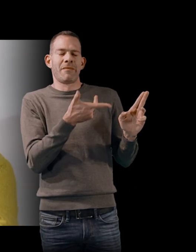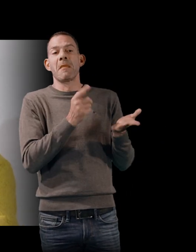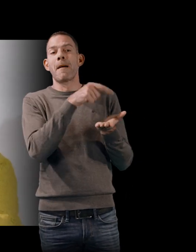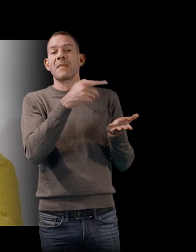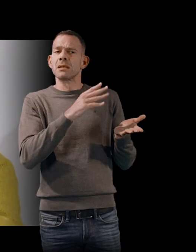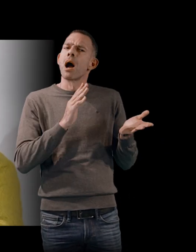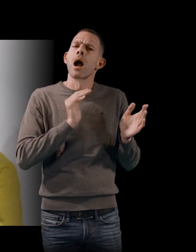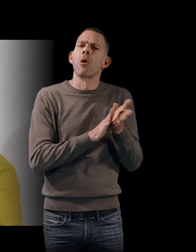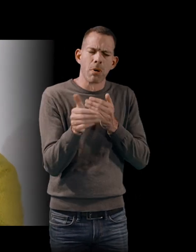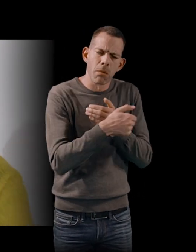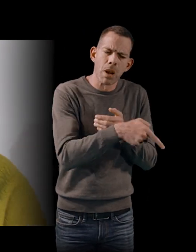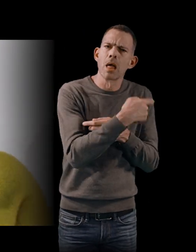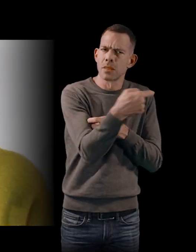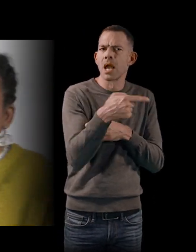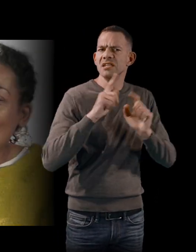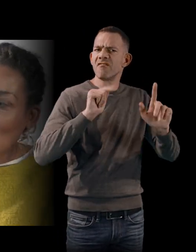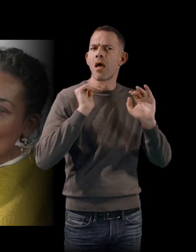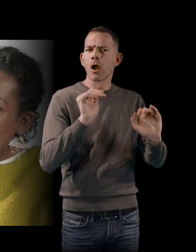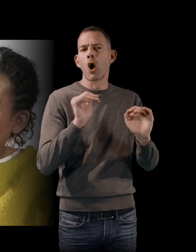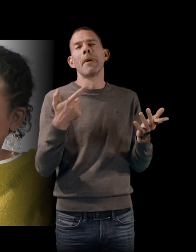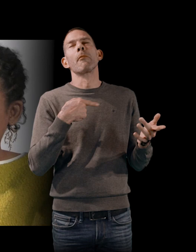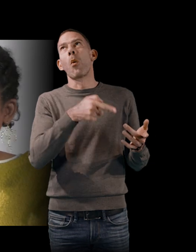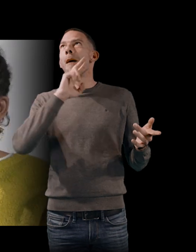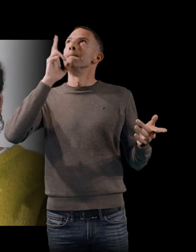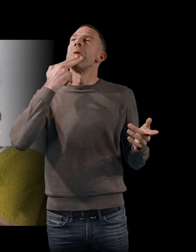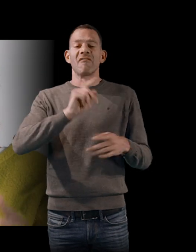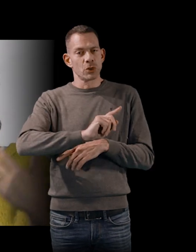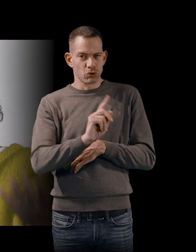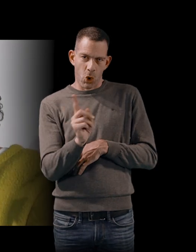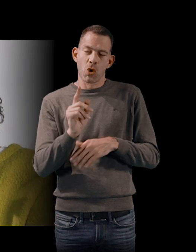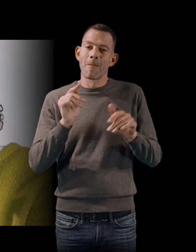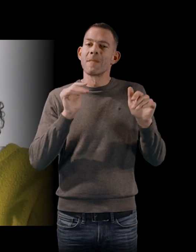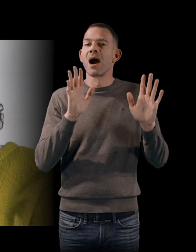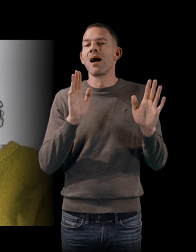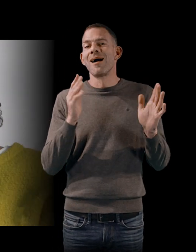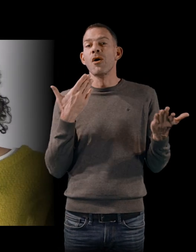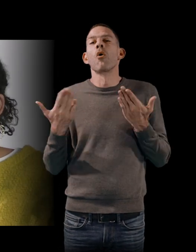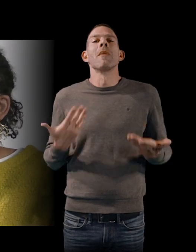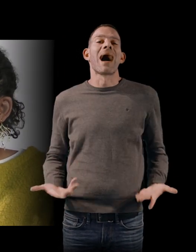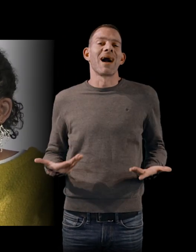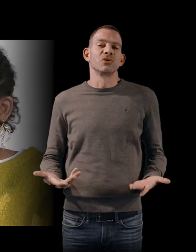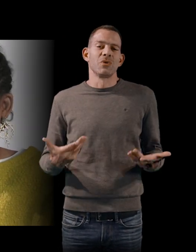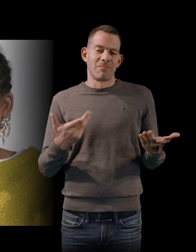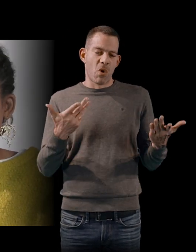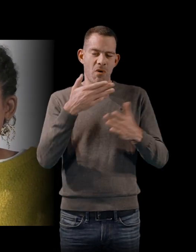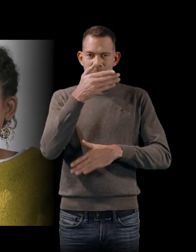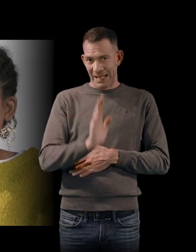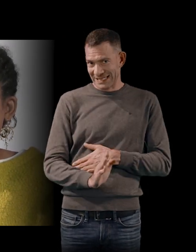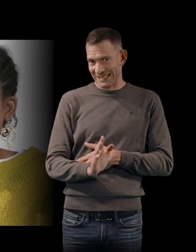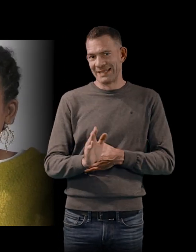de noirceur. Il ne pas non plus trop idéaliser. Mais c'est vrai que par rapport à ce qu'on connaît aujourd'hui du Brésil, sans